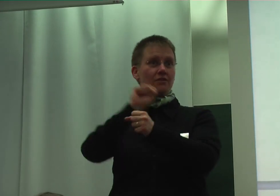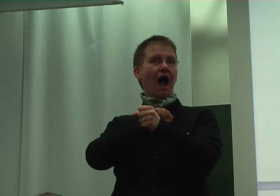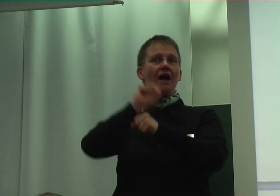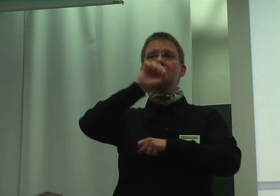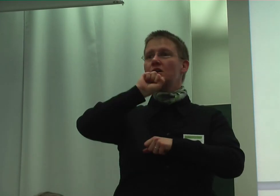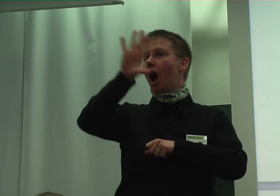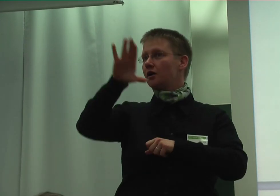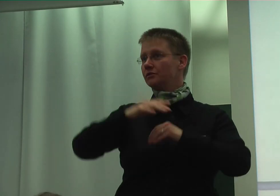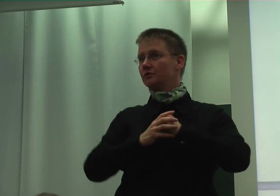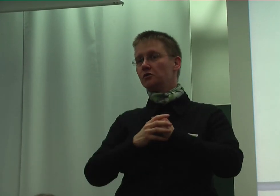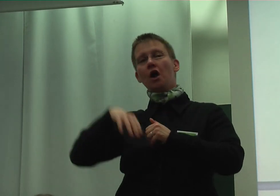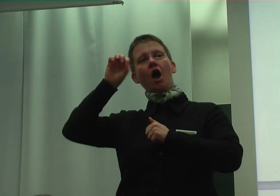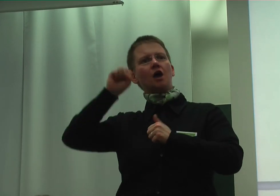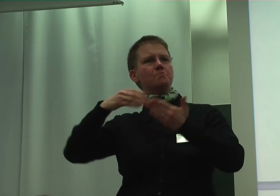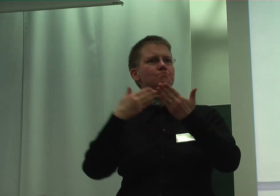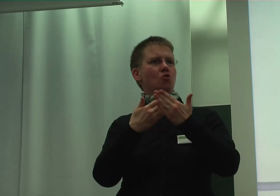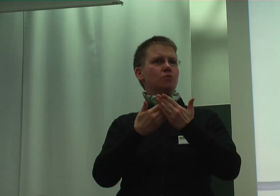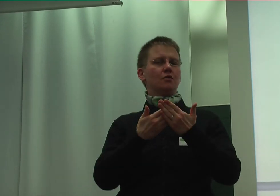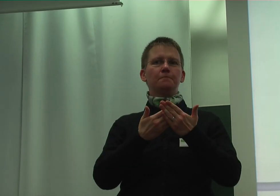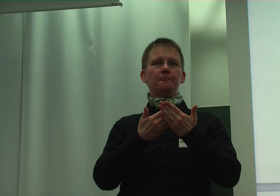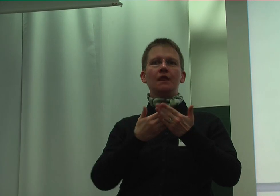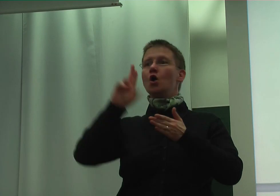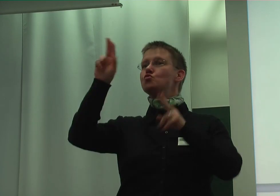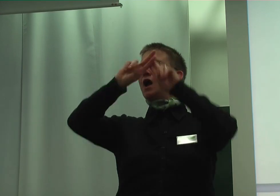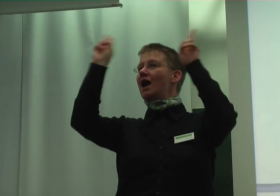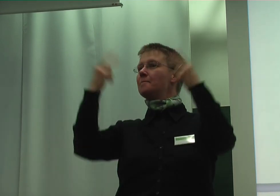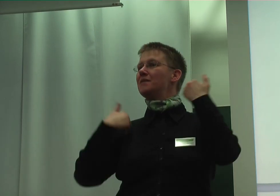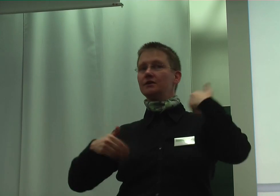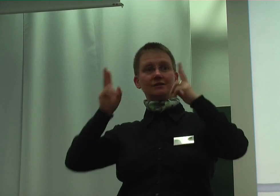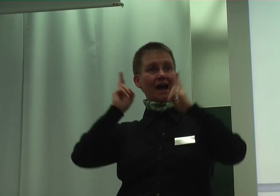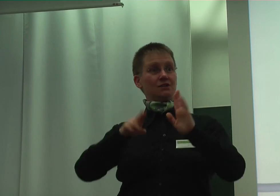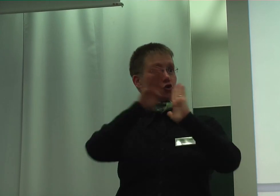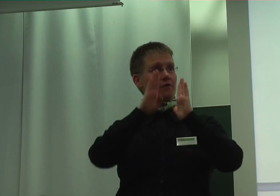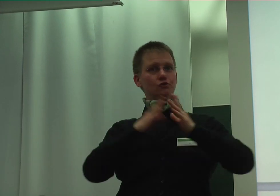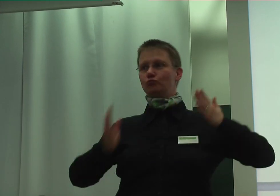Also kann ich mit der UN-Behindernrechtsprovision in der Hand zum Gericht geben?